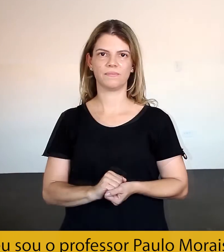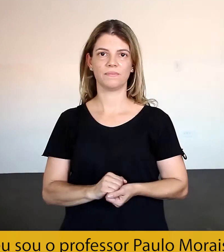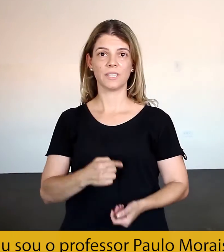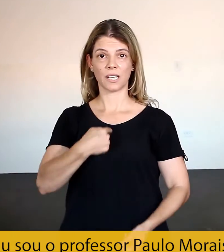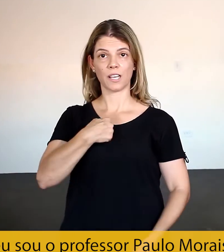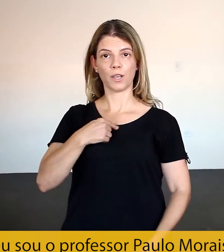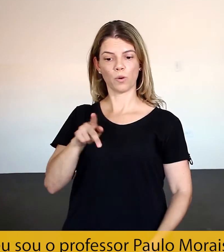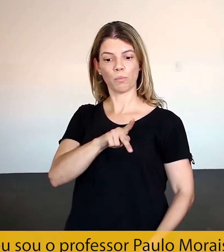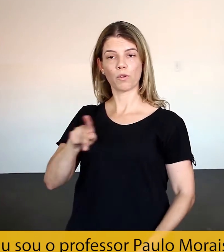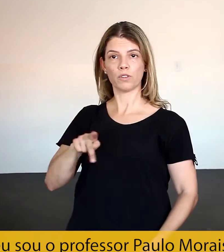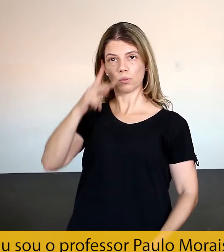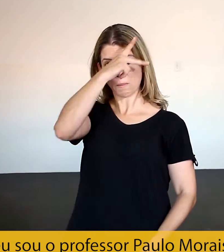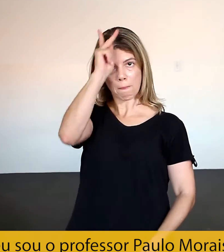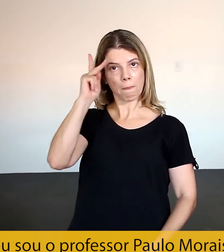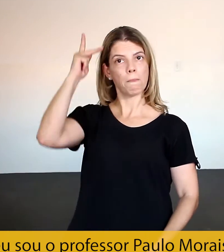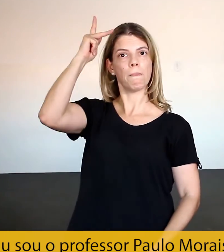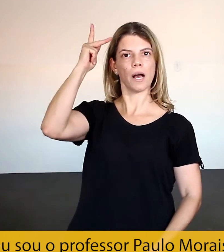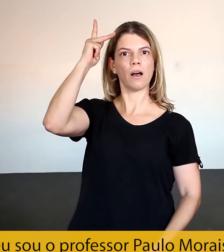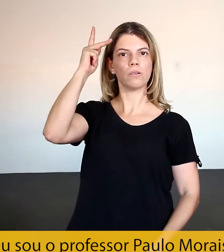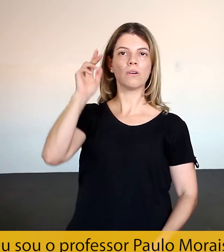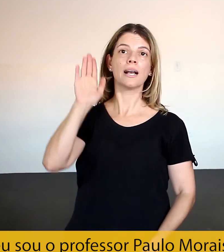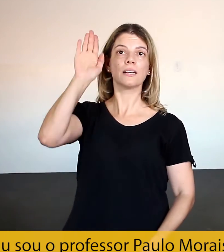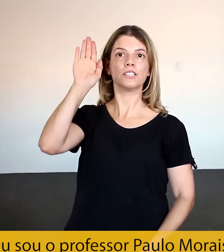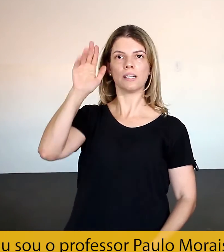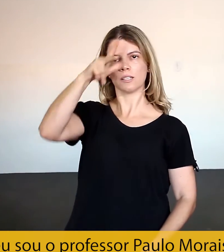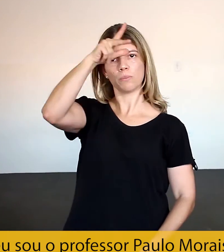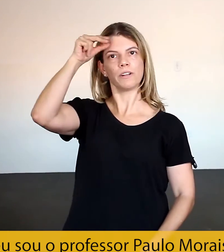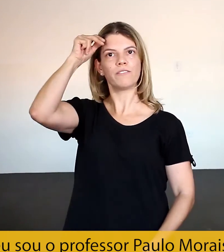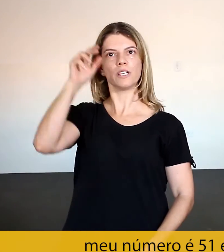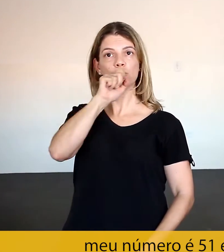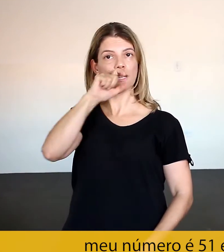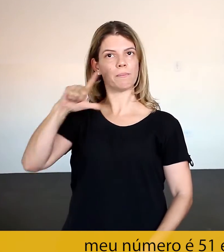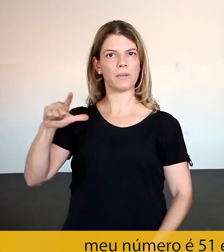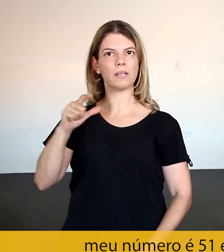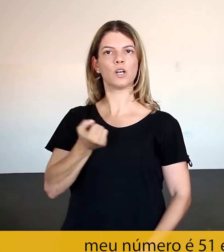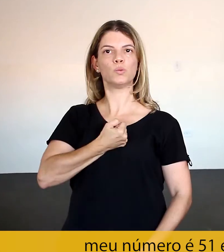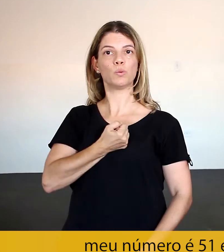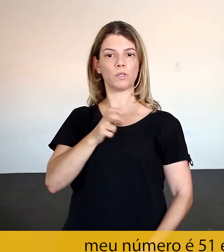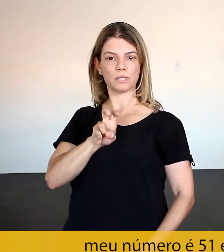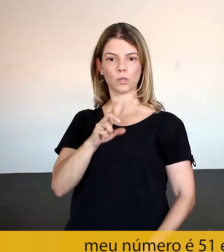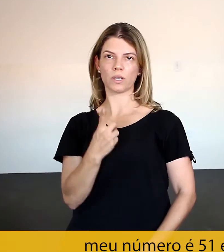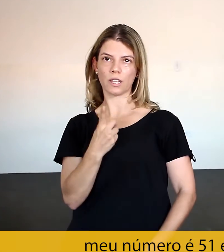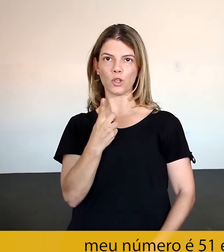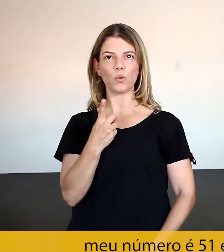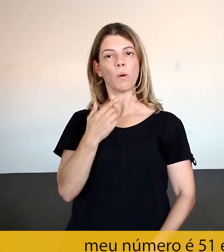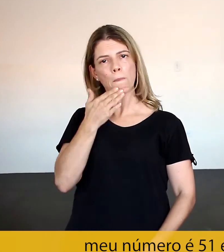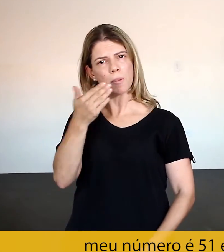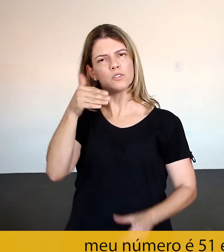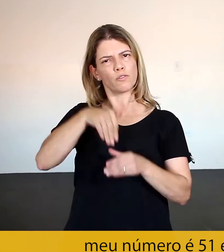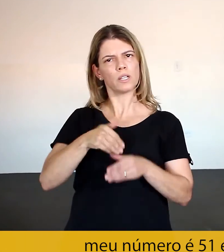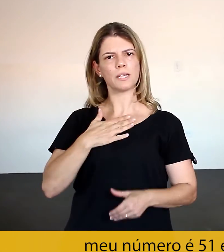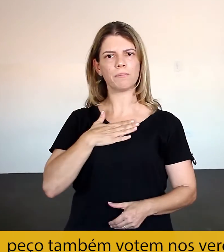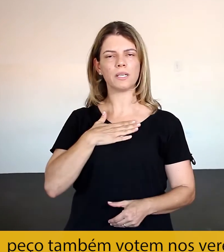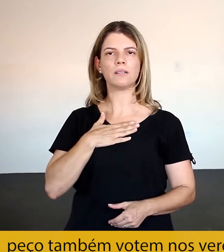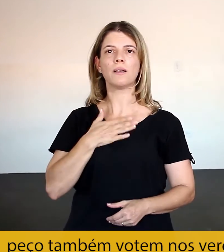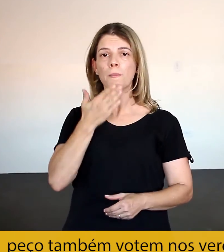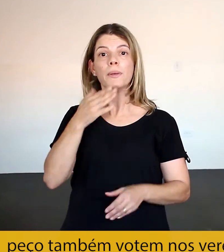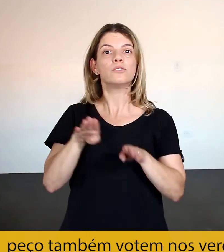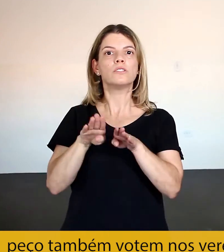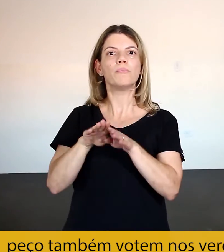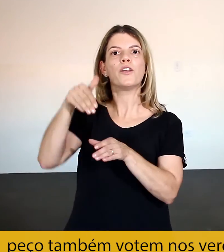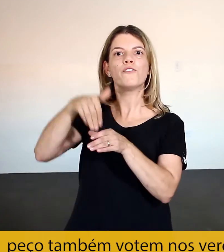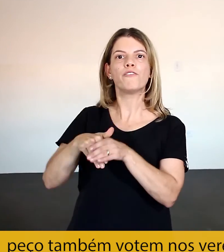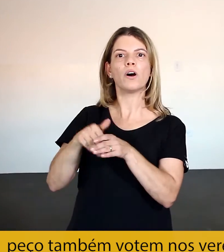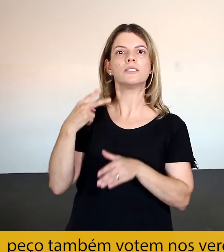Eu sou o professor Paulo Moraes, candidato a prefeito de Limeira. Meu número é 51 e eu peço seu voto. Peço